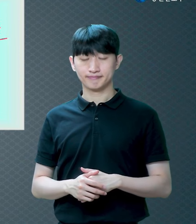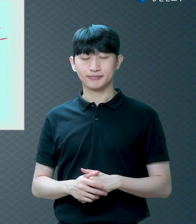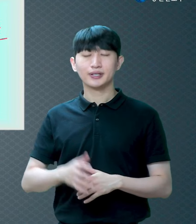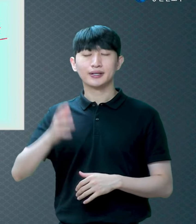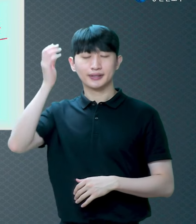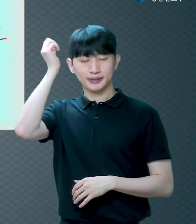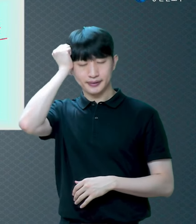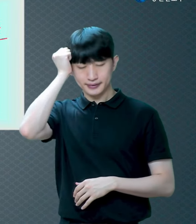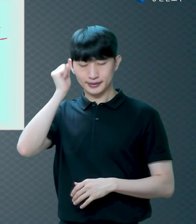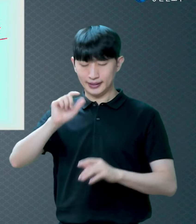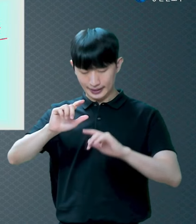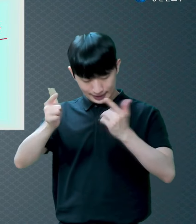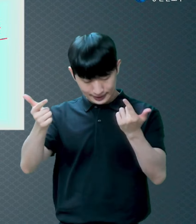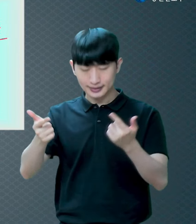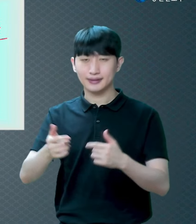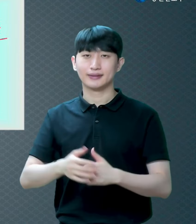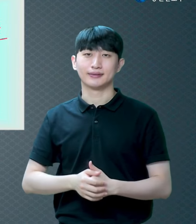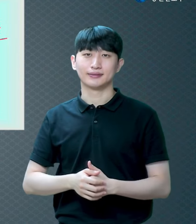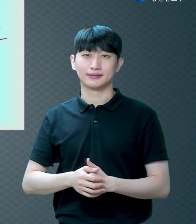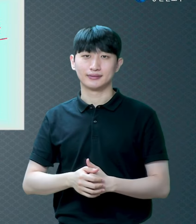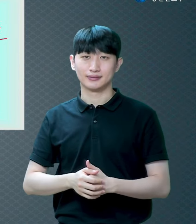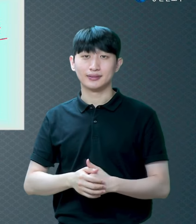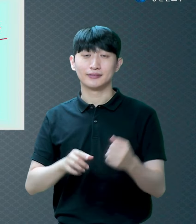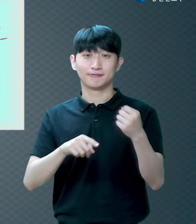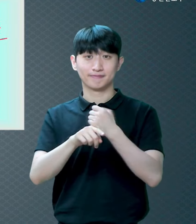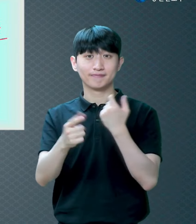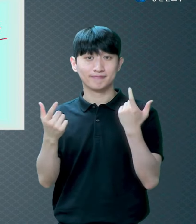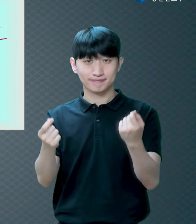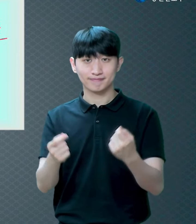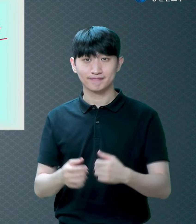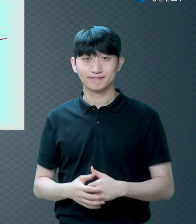그 뜻이에요 이 아니가 그 뜻입니다